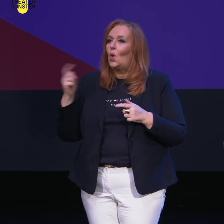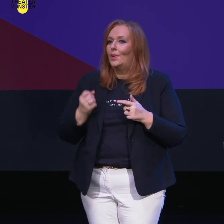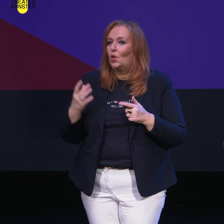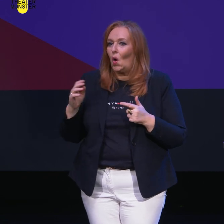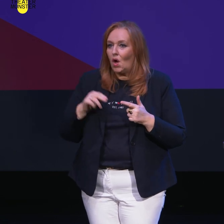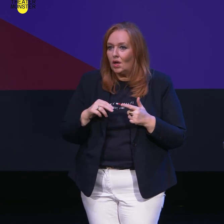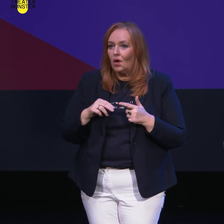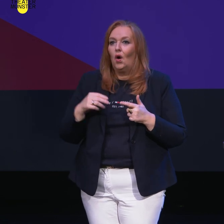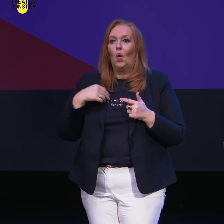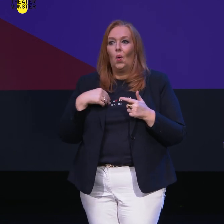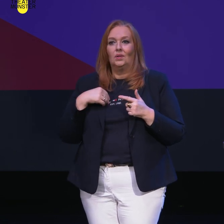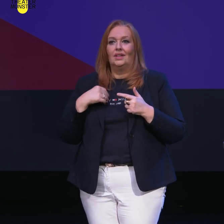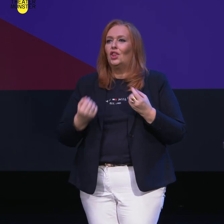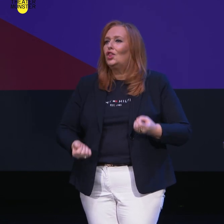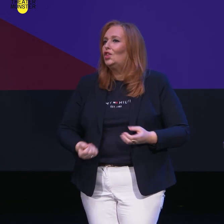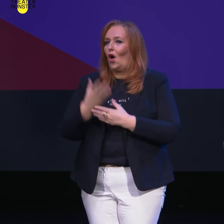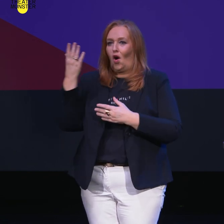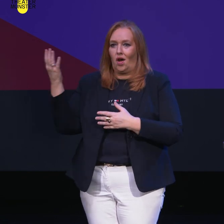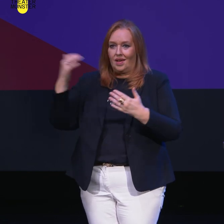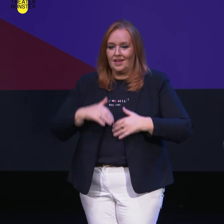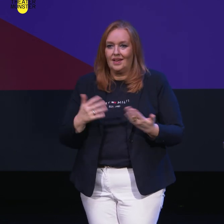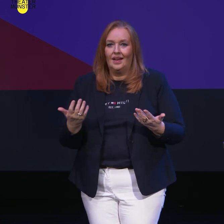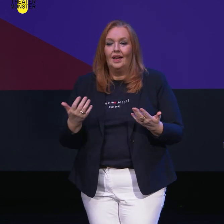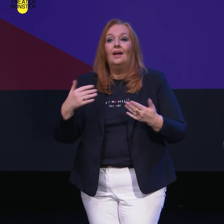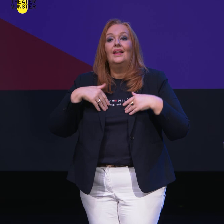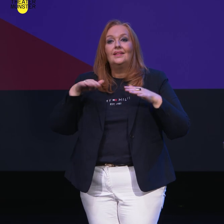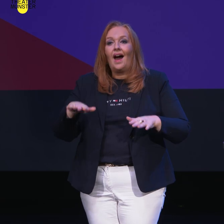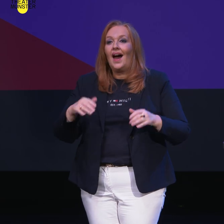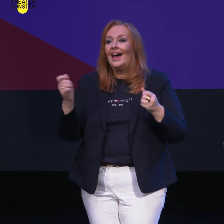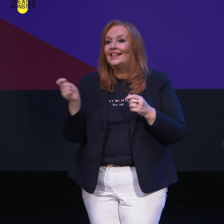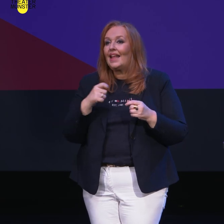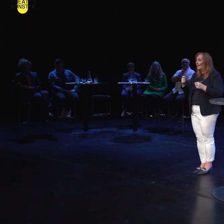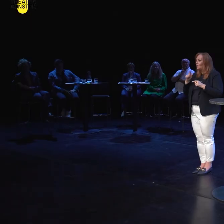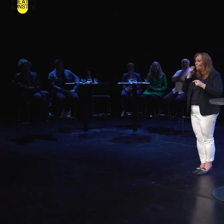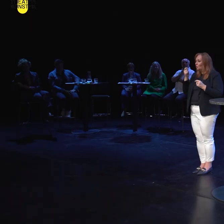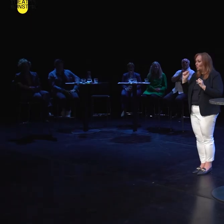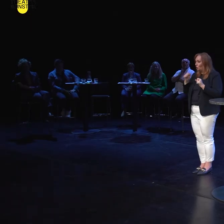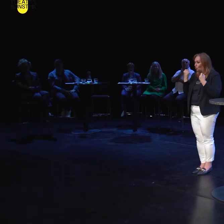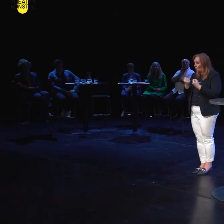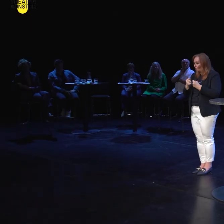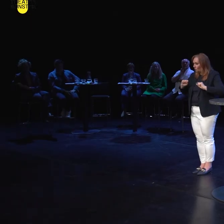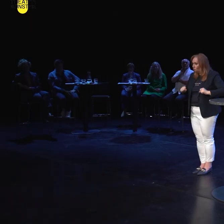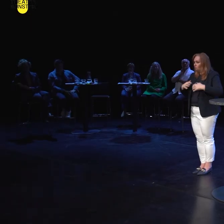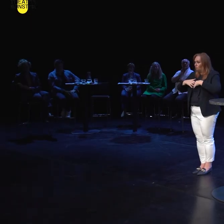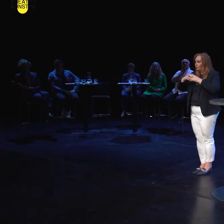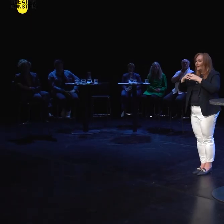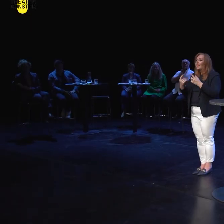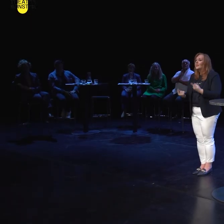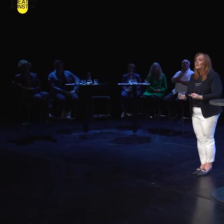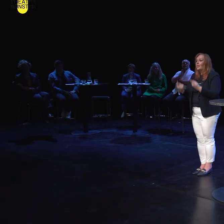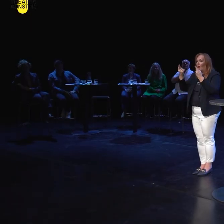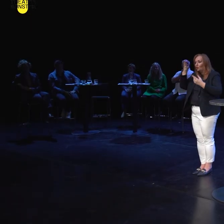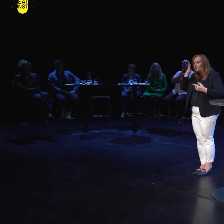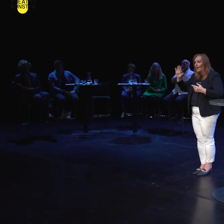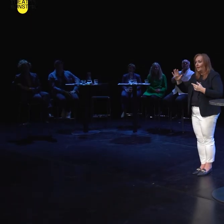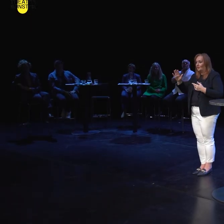und die, die für uns allen ganz neu sind. Dazu haben wir Tanz Münster Studio gegründet. Das ist ein Rahmen für Nachwuchstalent und wir haben